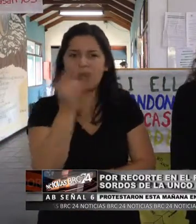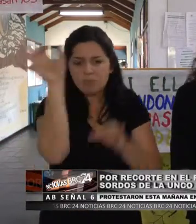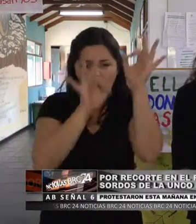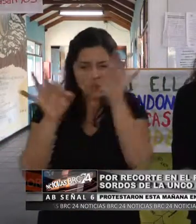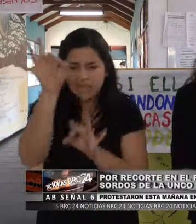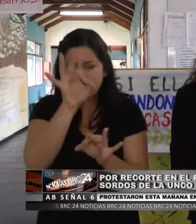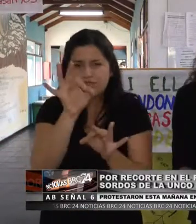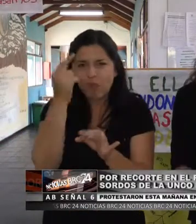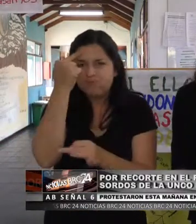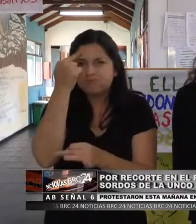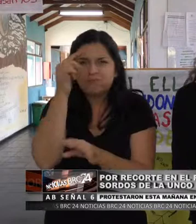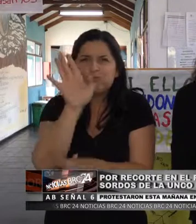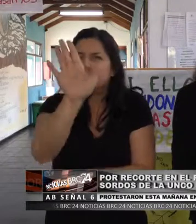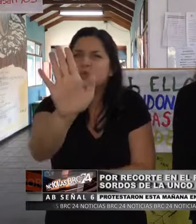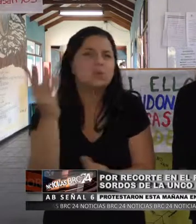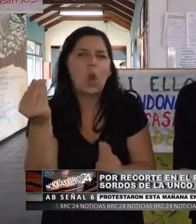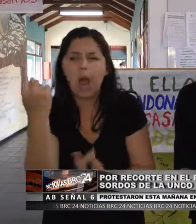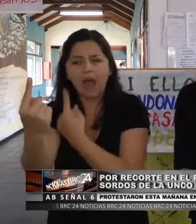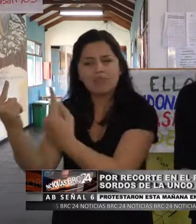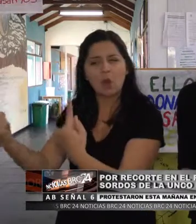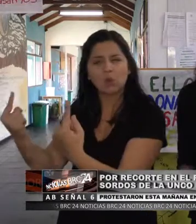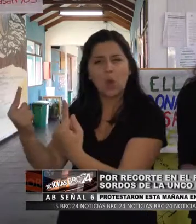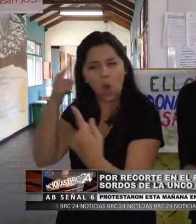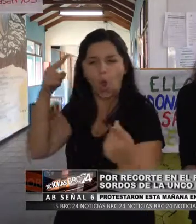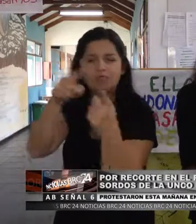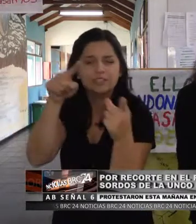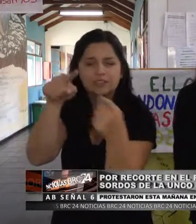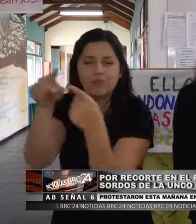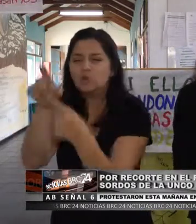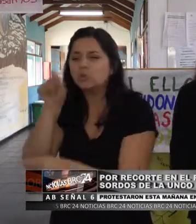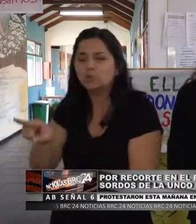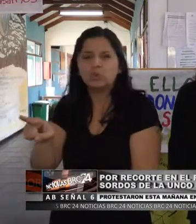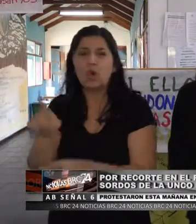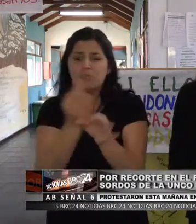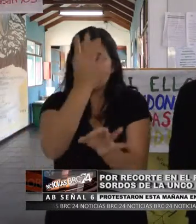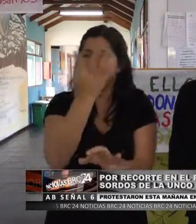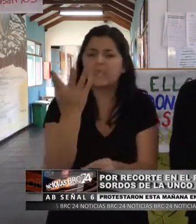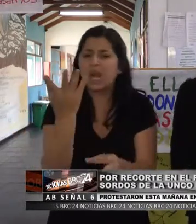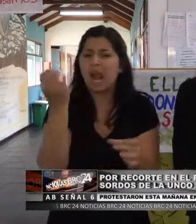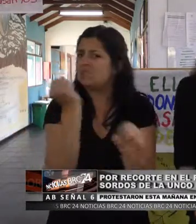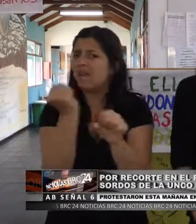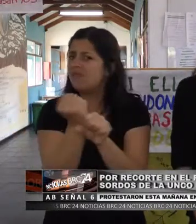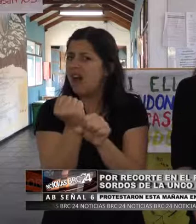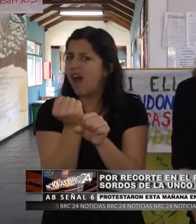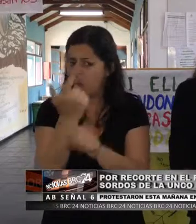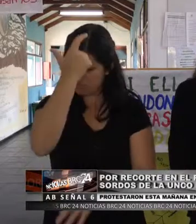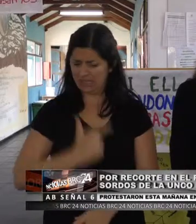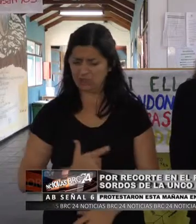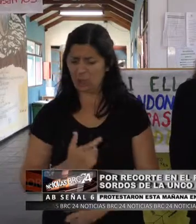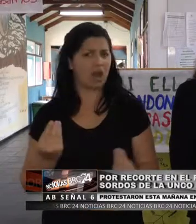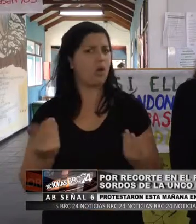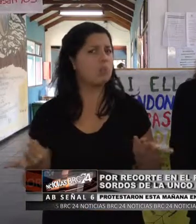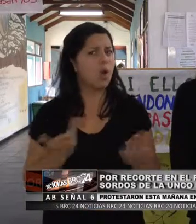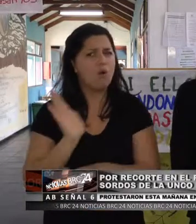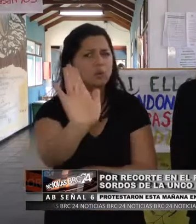uno, lo que ellos aspiran, sus objetivos, su futuro laboral, profesional, como personas. Entonces,